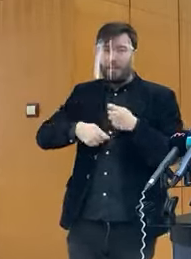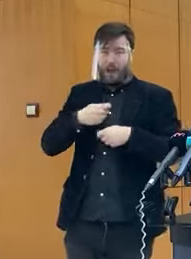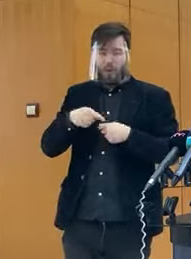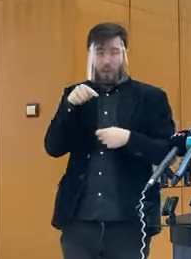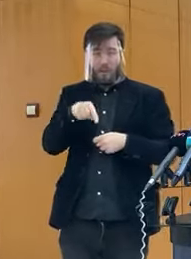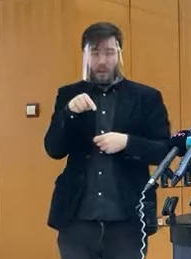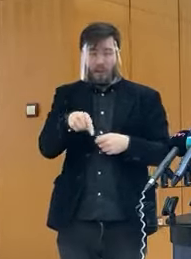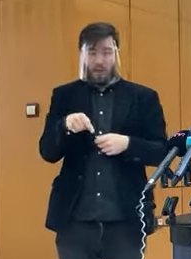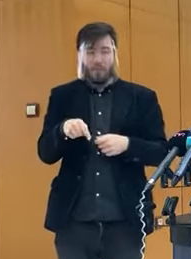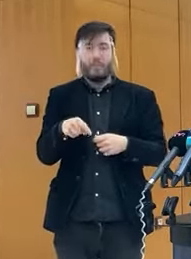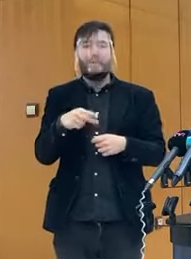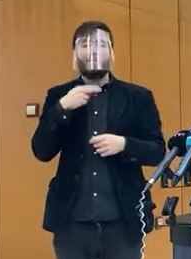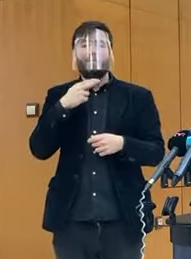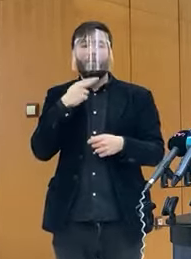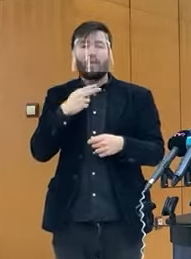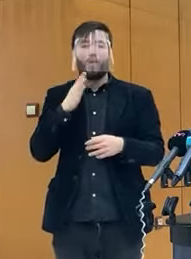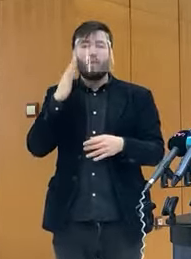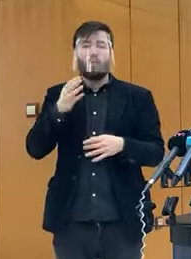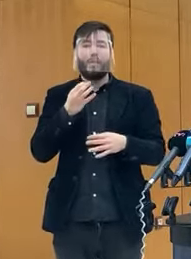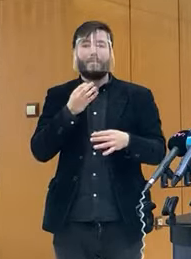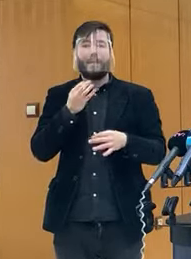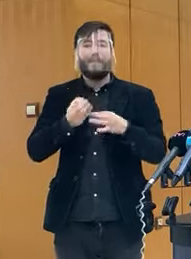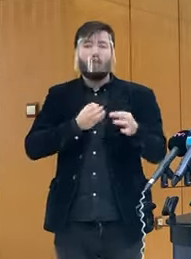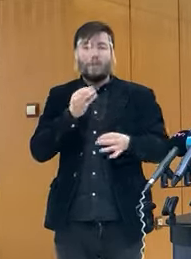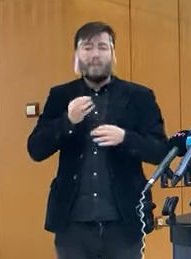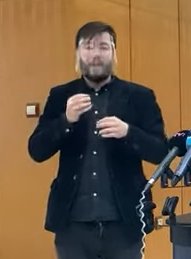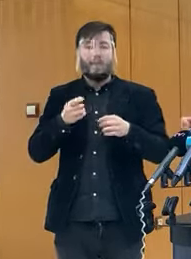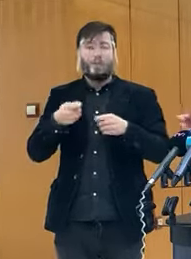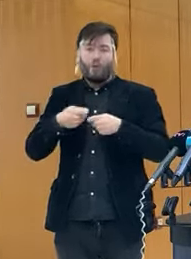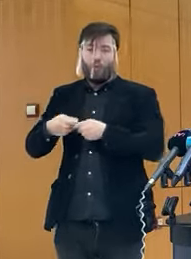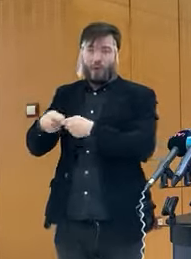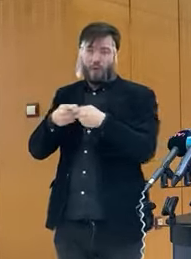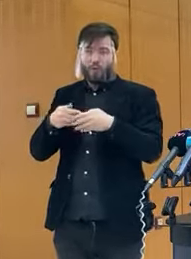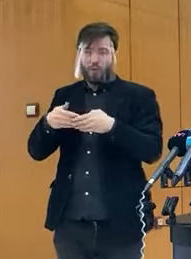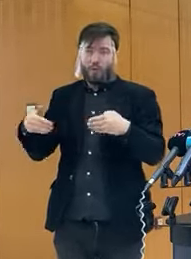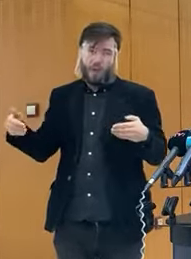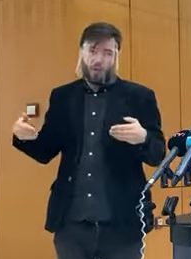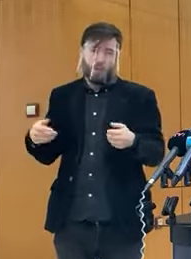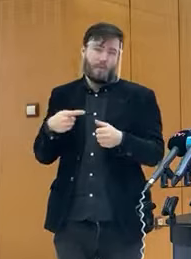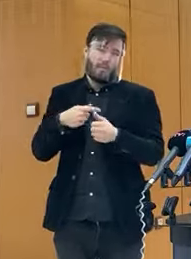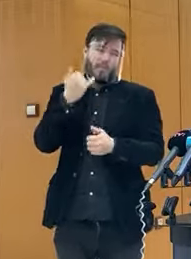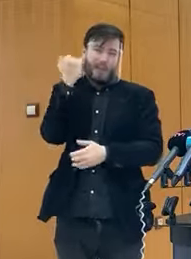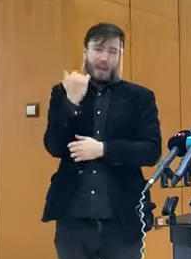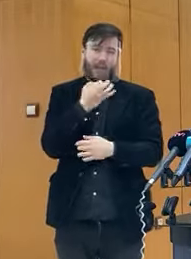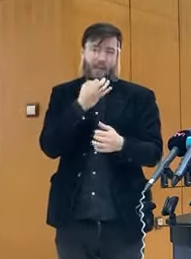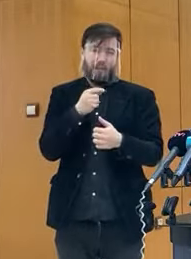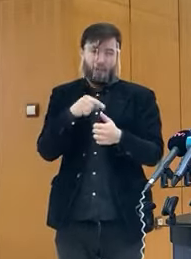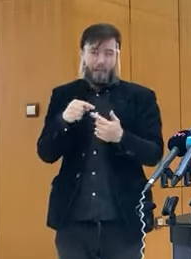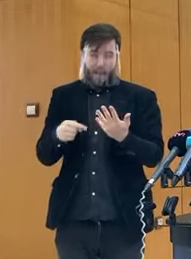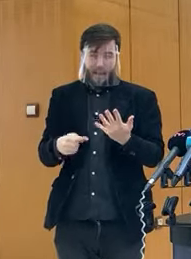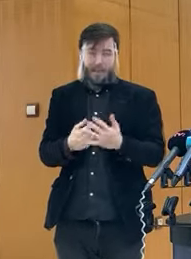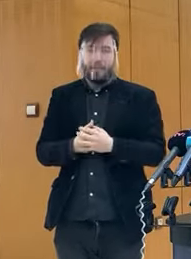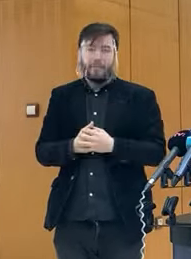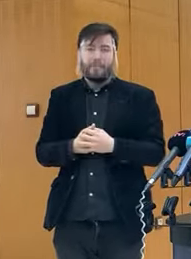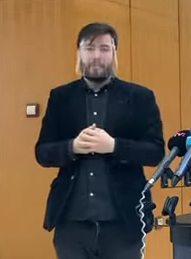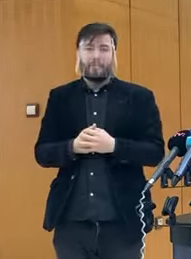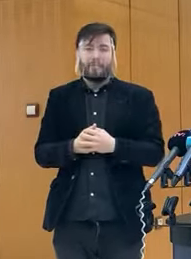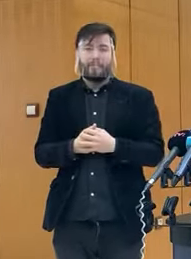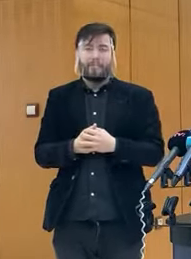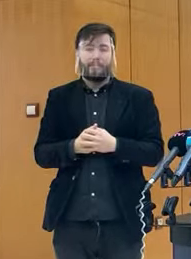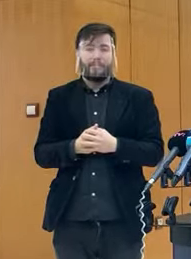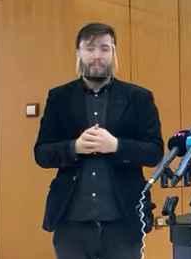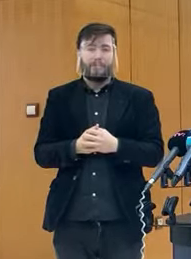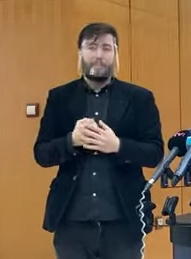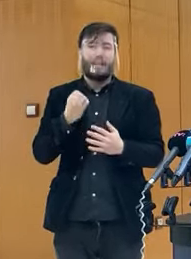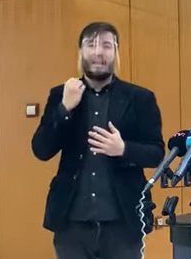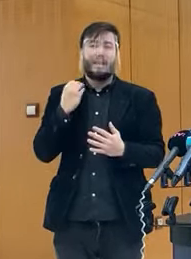A v pondelok budem informovať Koaličnú radu o také tie prvé základné informácie. A